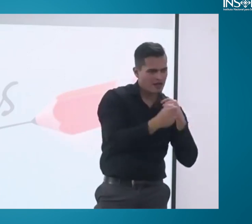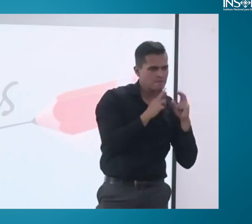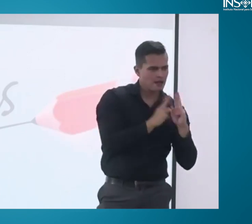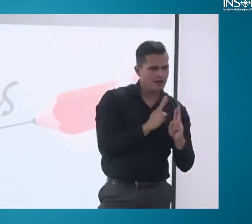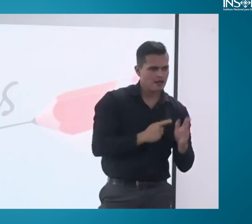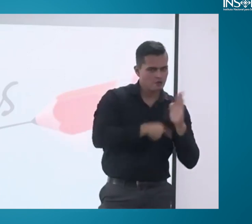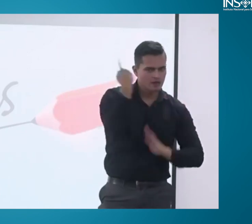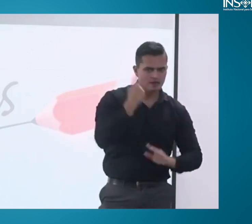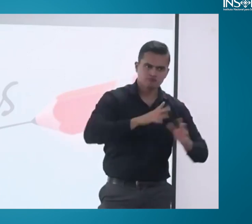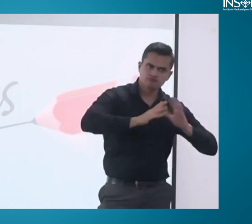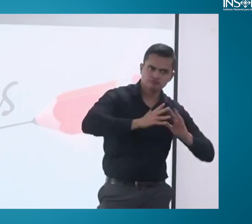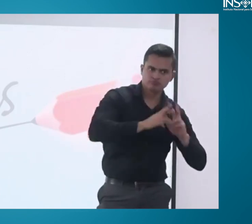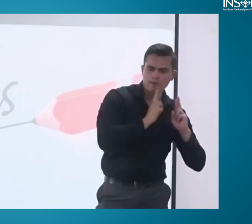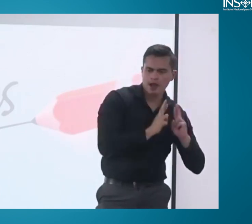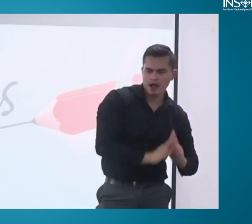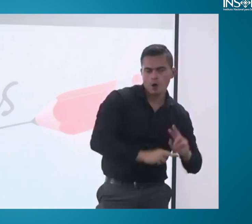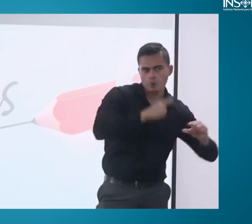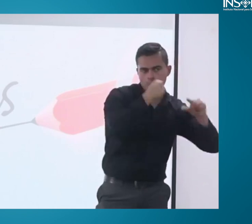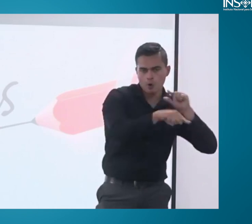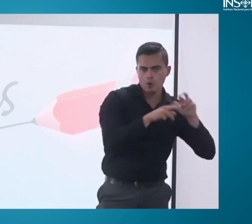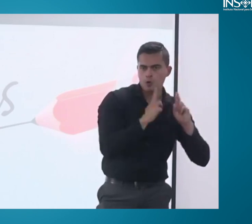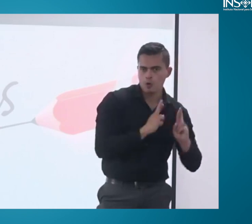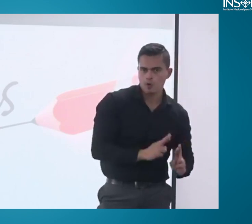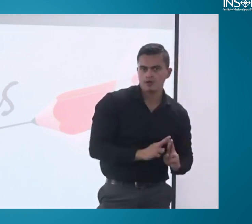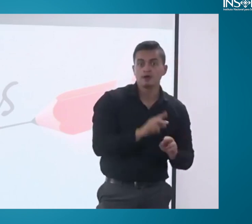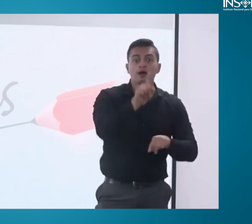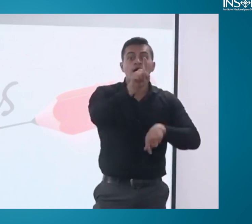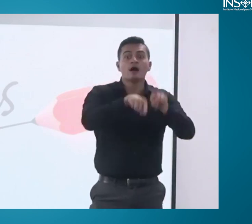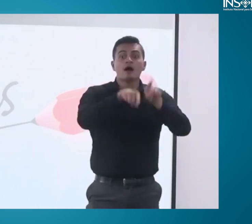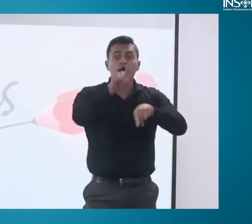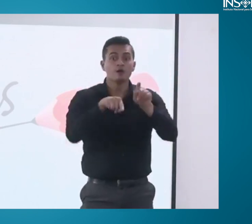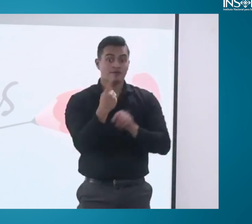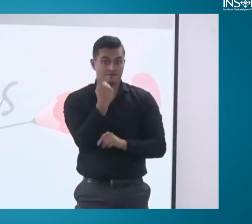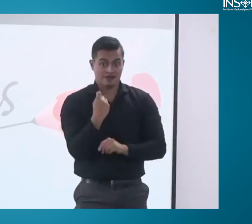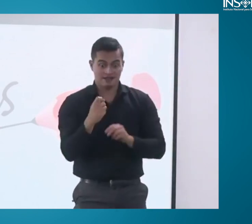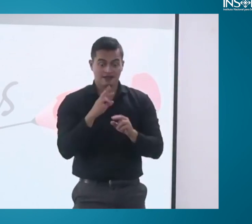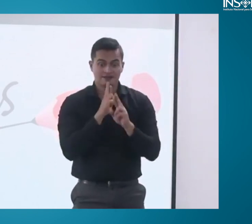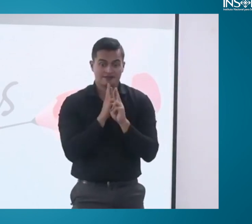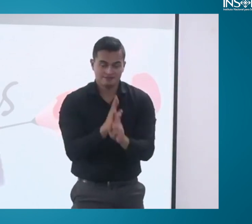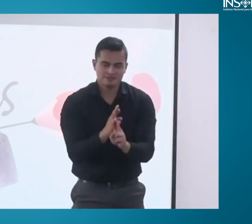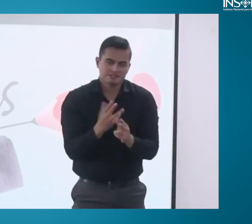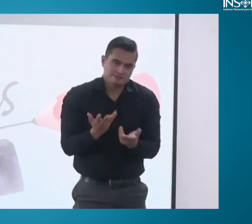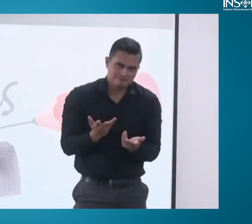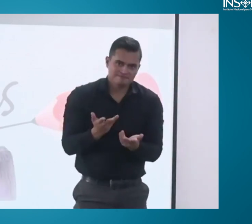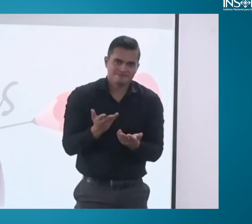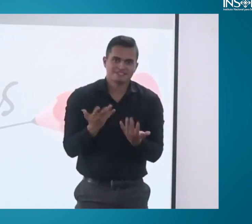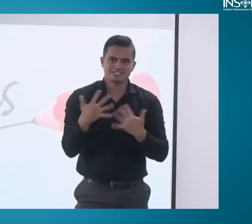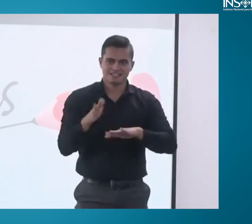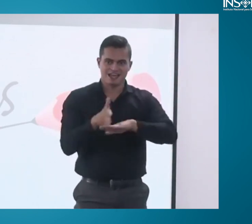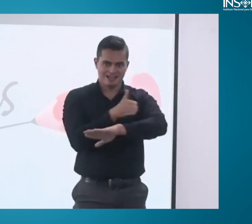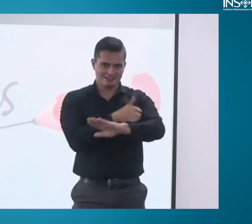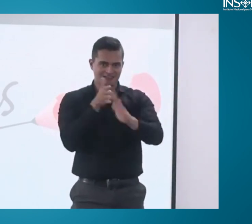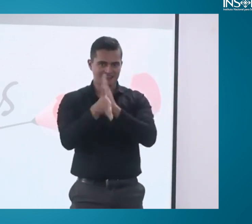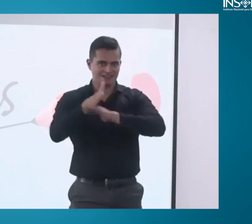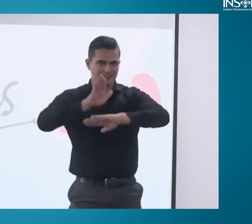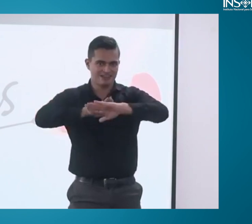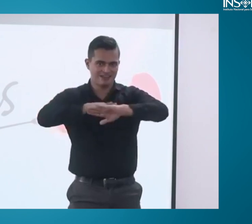y las demás preguntas que no alcanzamos a responder, como ya lo hemos mencionado durante la mañana,